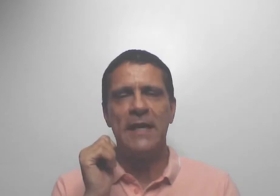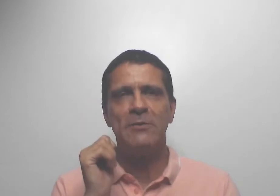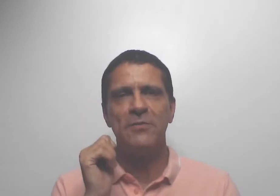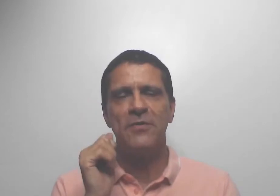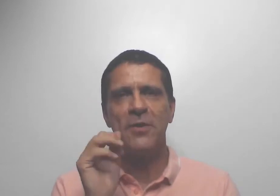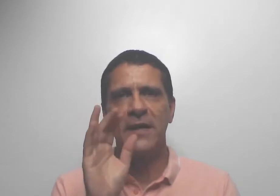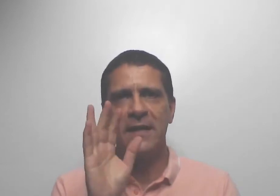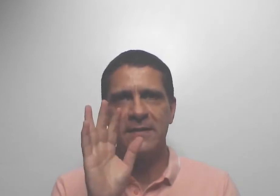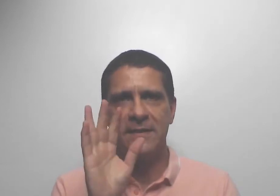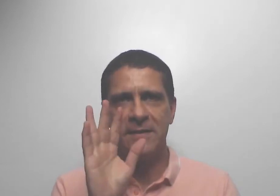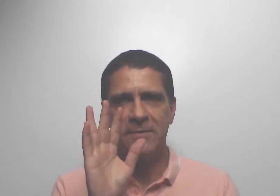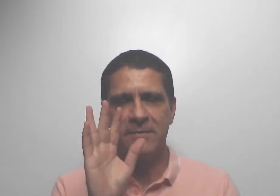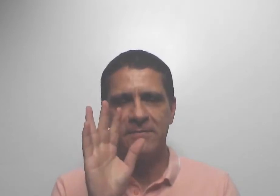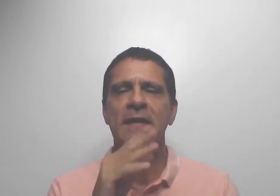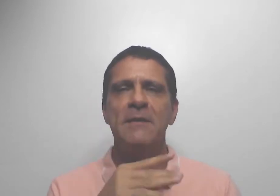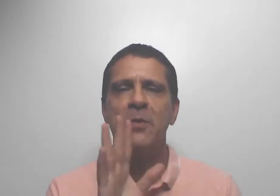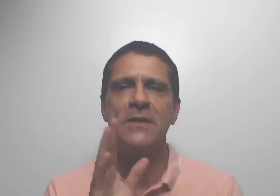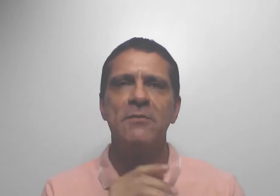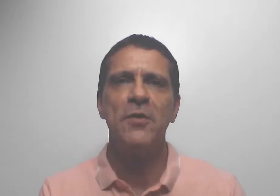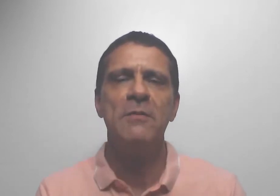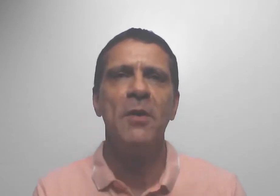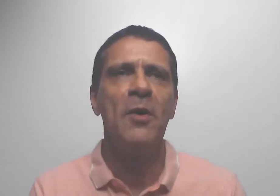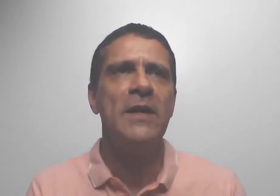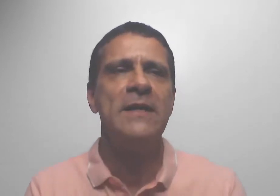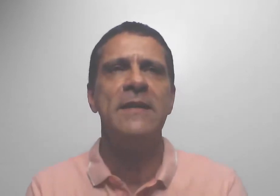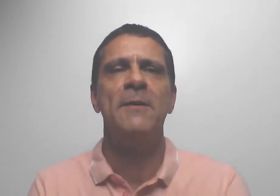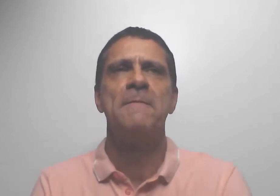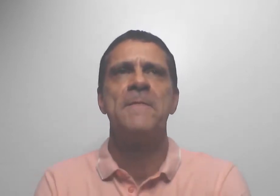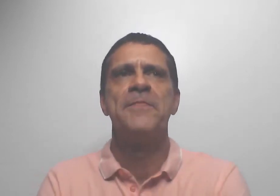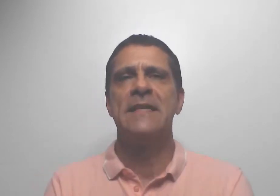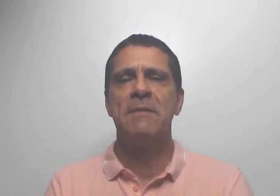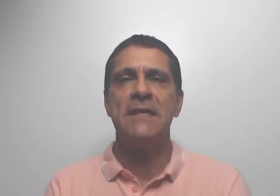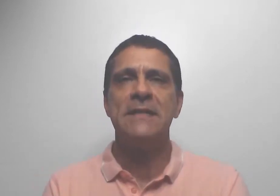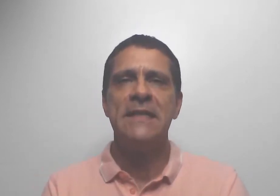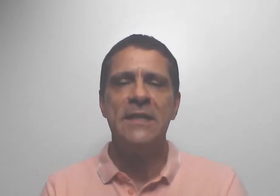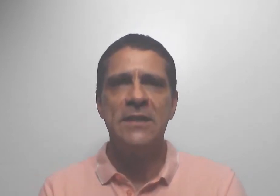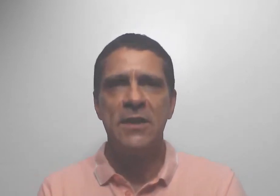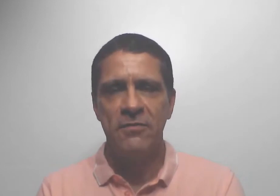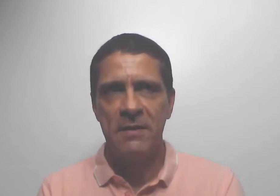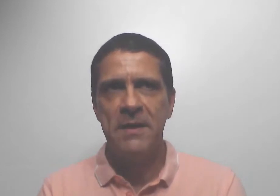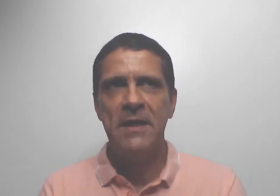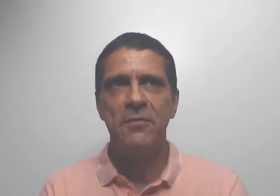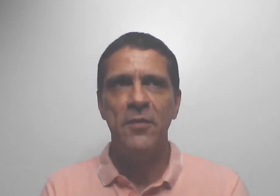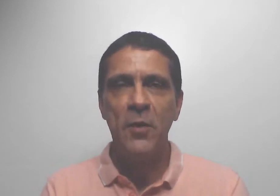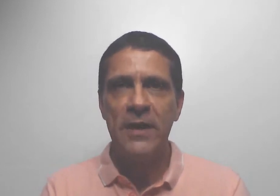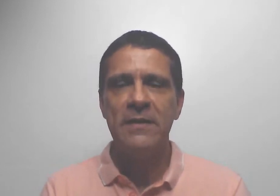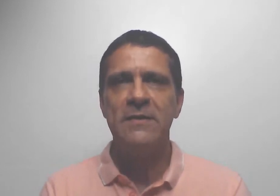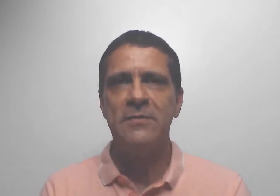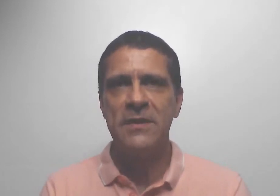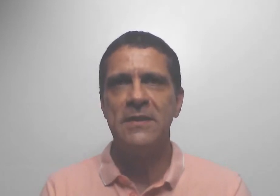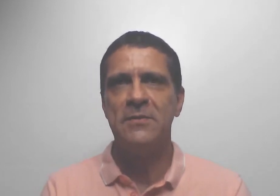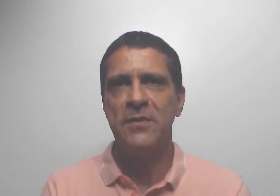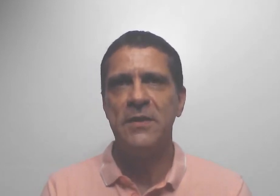do lado de fora rezando. E aí depois ele foi embora e tal. Na semana seguinte, a família foi e